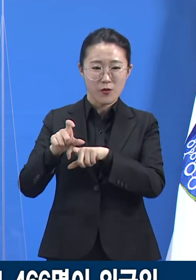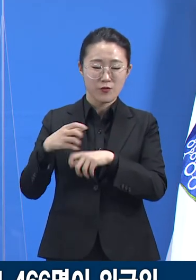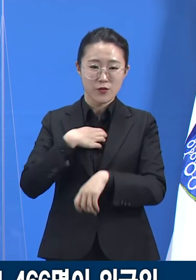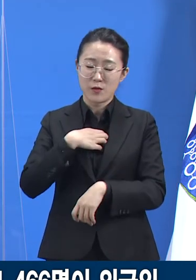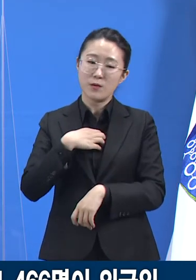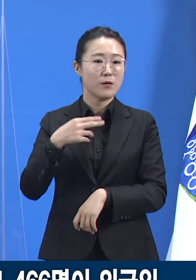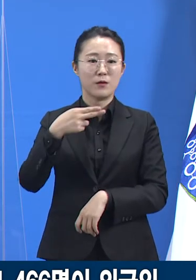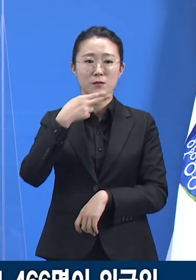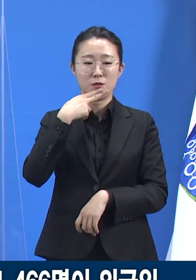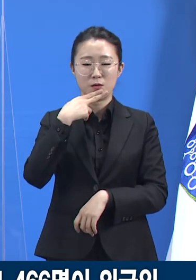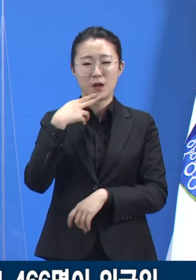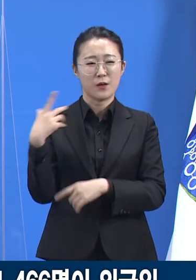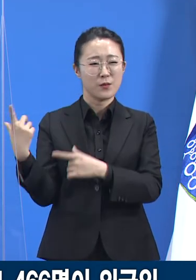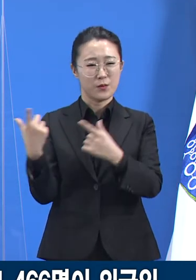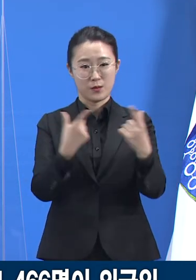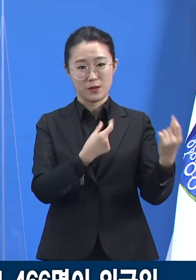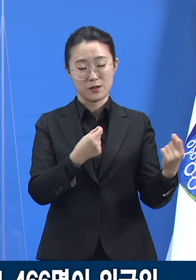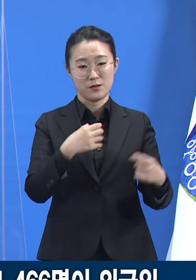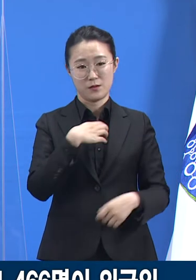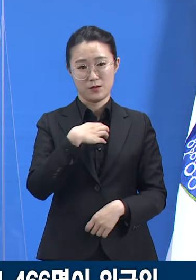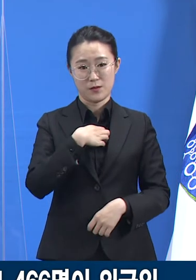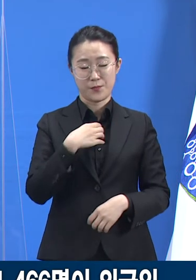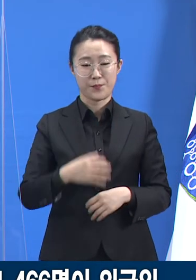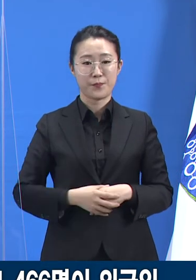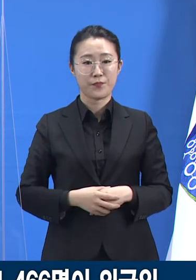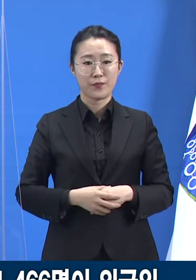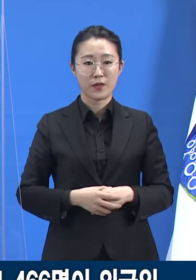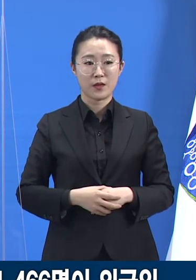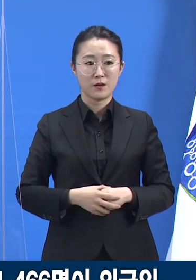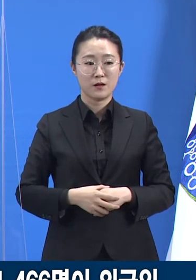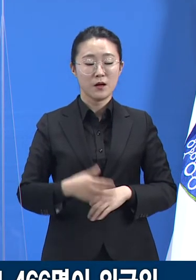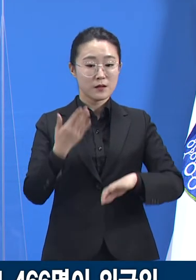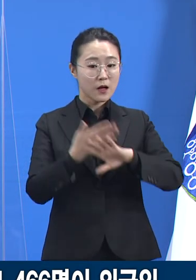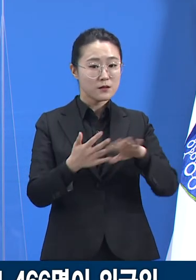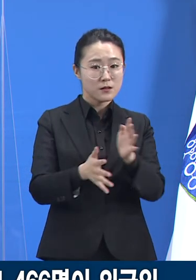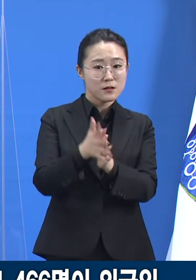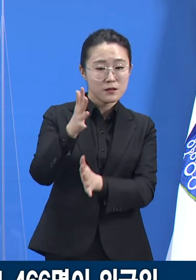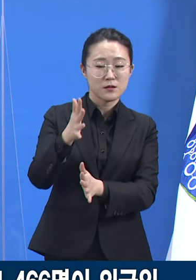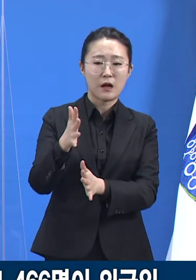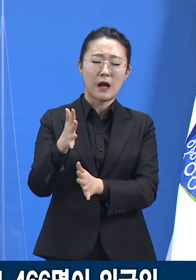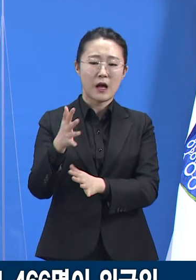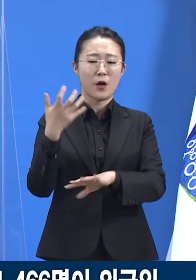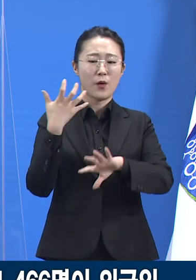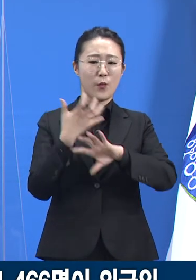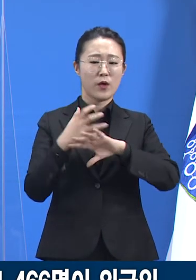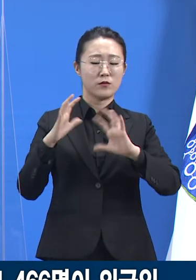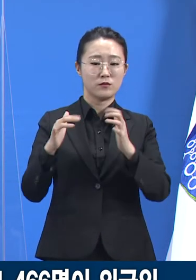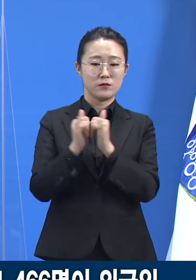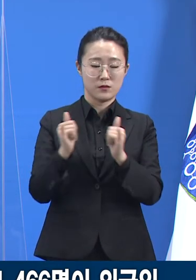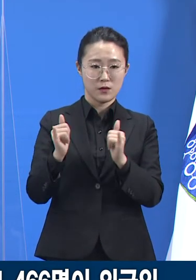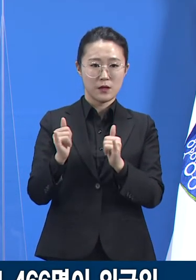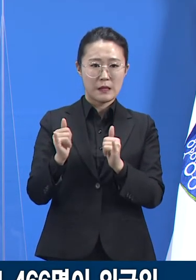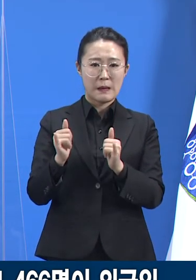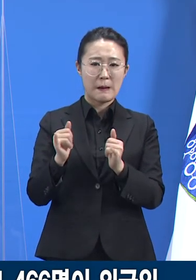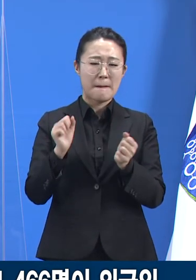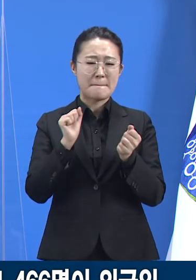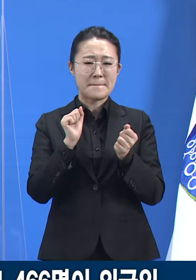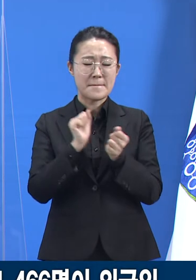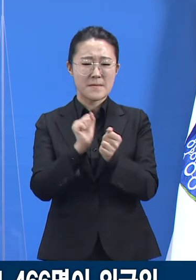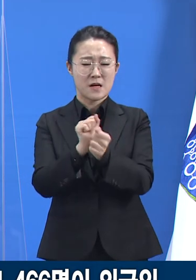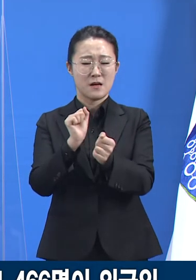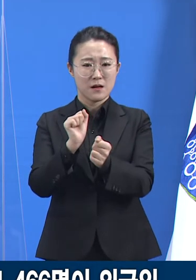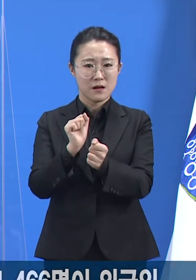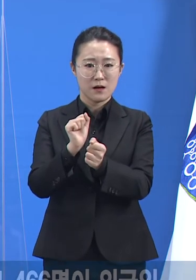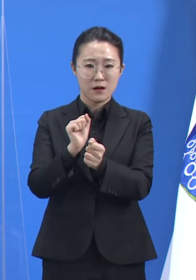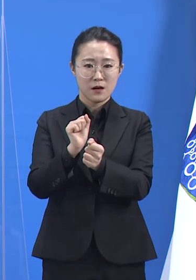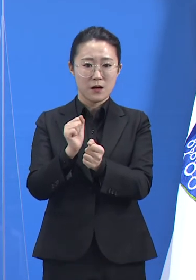곳에서 새로운 외국인 집단 감염이 보고되어도 이상하지 않습니다. 유행이 확산되기 전에 더 적극적인